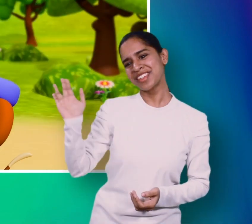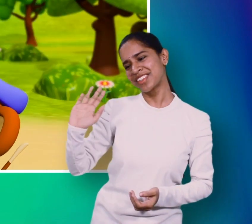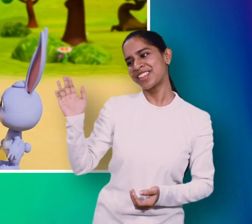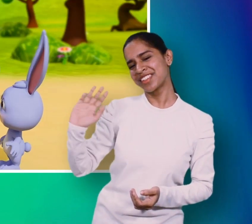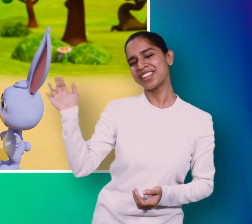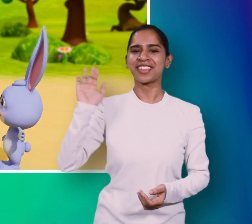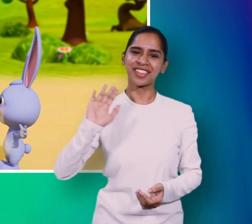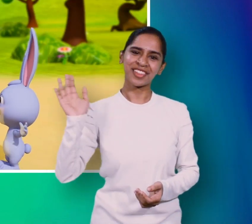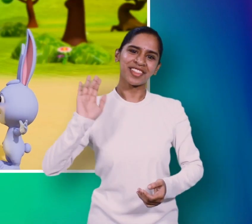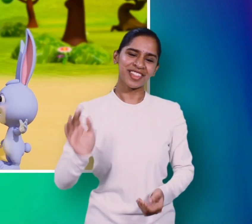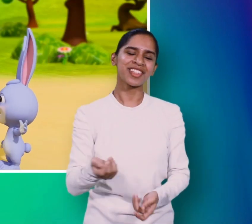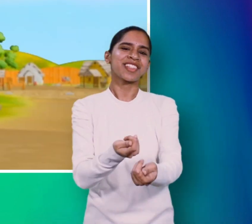पम